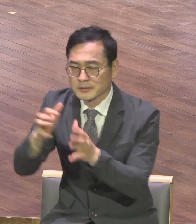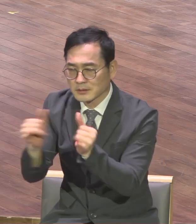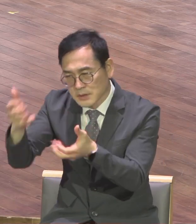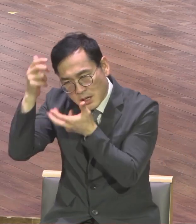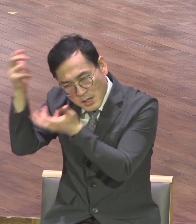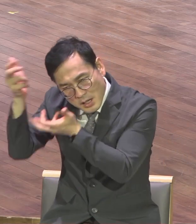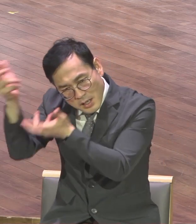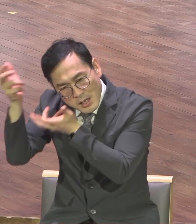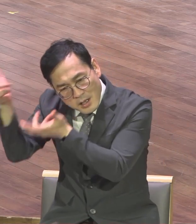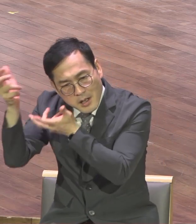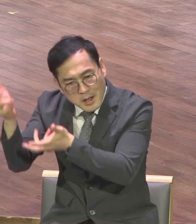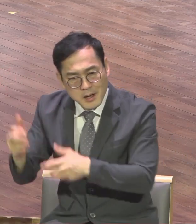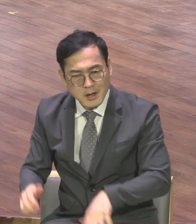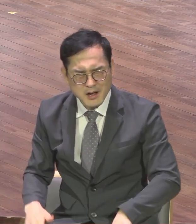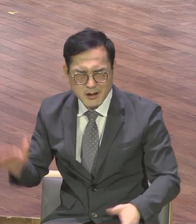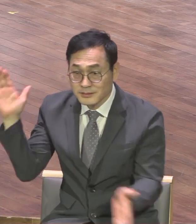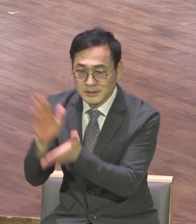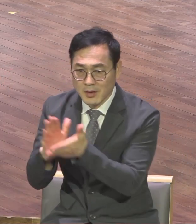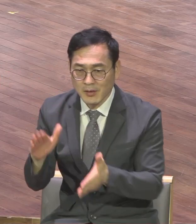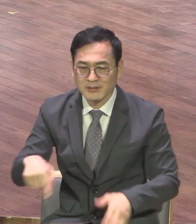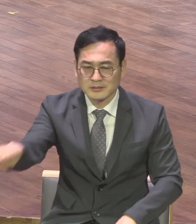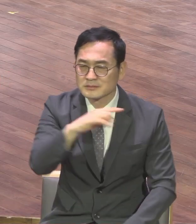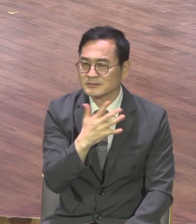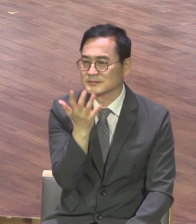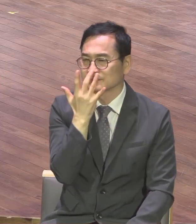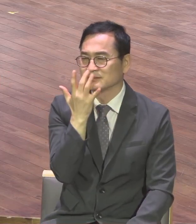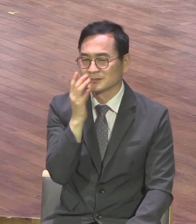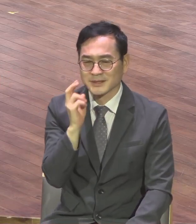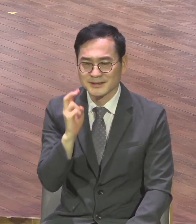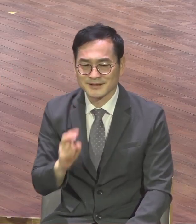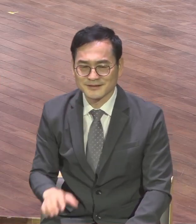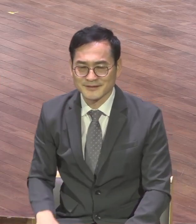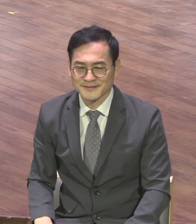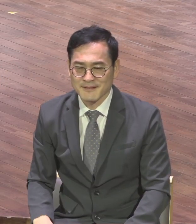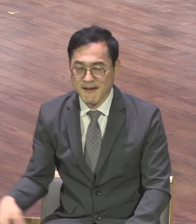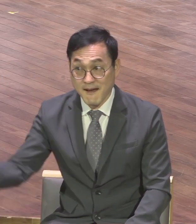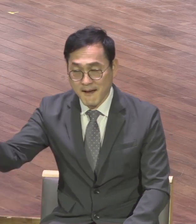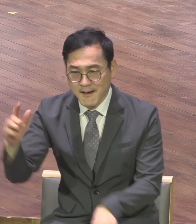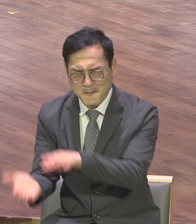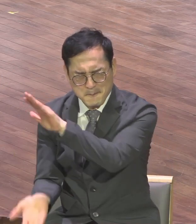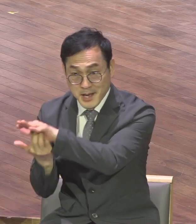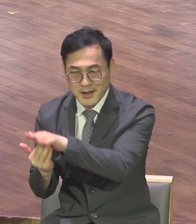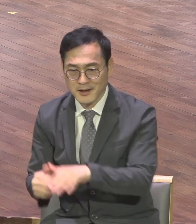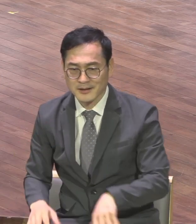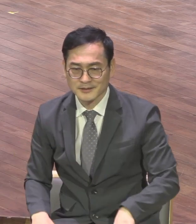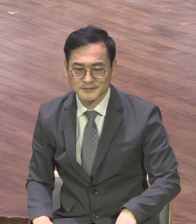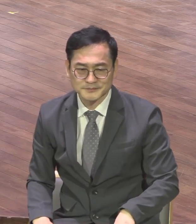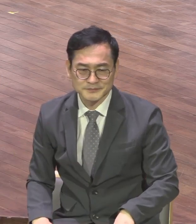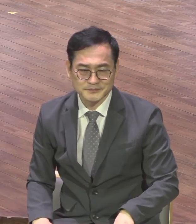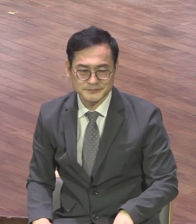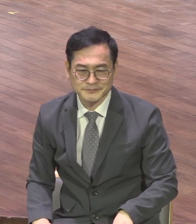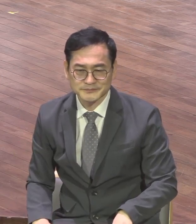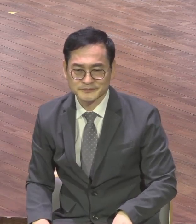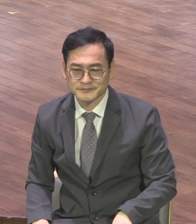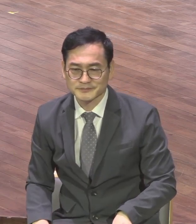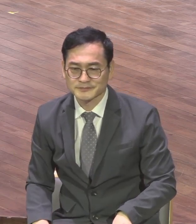지금 추석 기간입니다 그래서 저는 평 1년에 추석 기간 동안에 주일 설교를 잘 안 하는데 왜 제가 오늘 설교하느냐